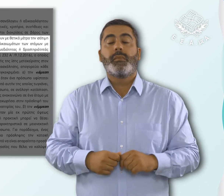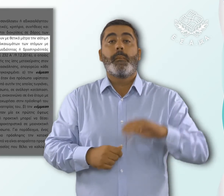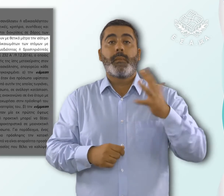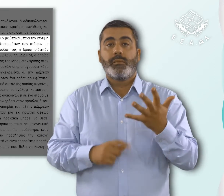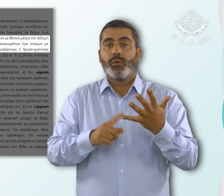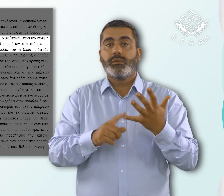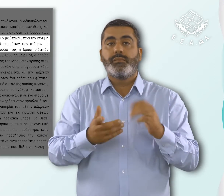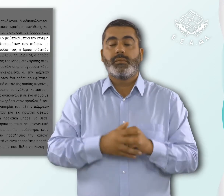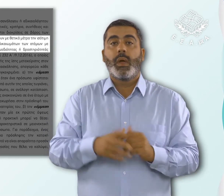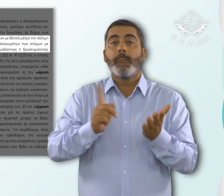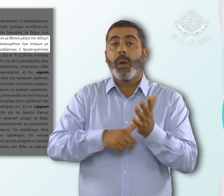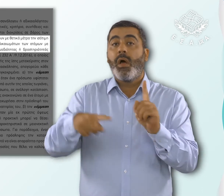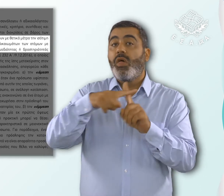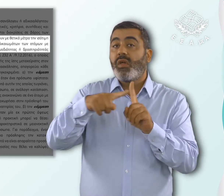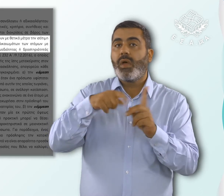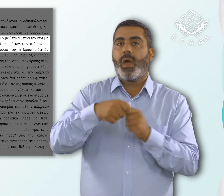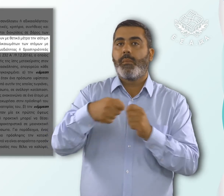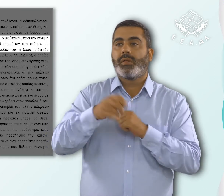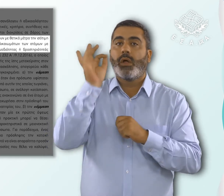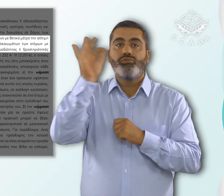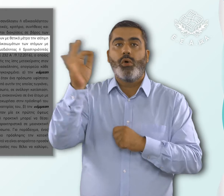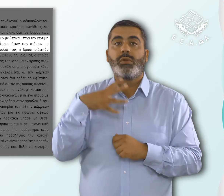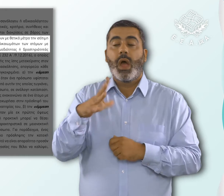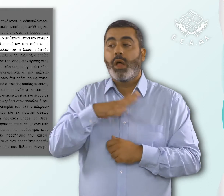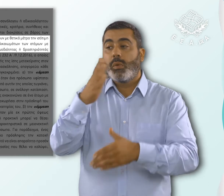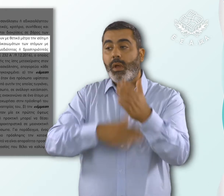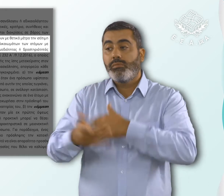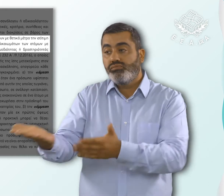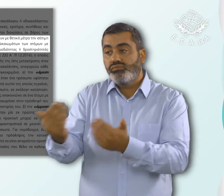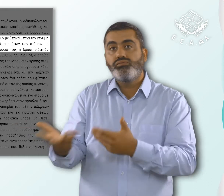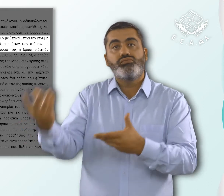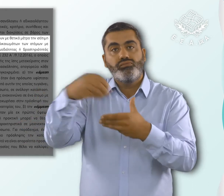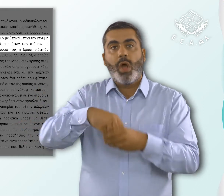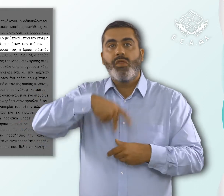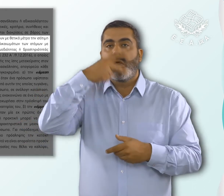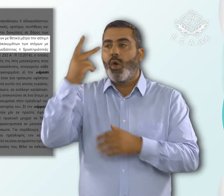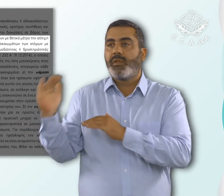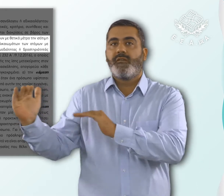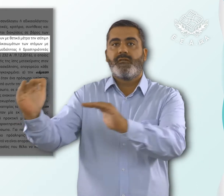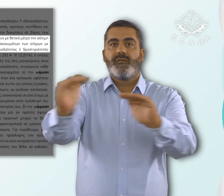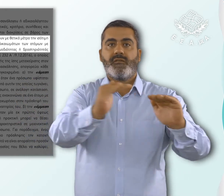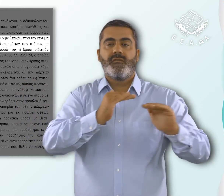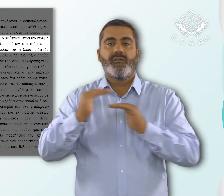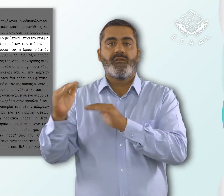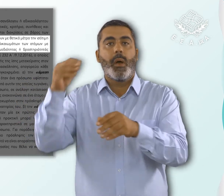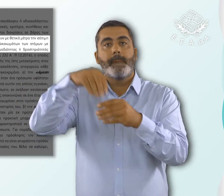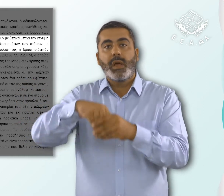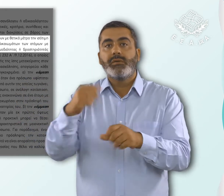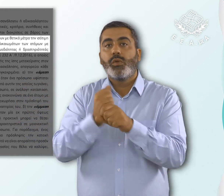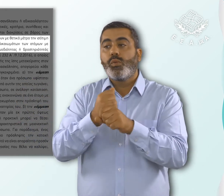προάγουν με θετικά μέτρα την ισότιμη συμμετοχή και άσκηση των δικαιωμάτων των ατόμων με αναπηρία στον τομέα της αρμοδιότητας ή